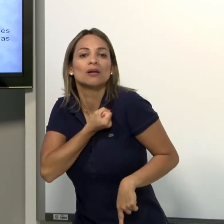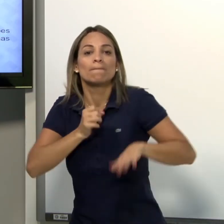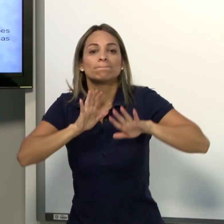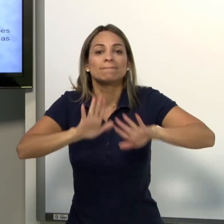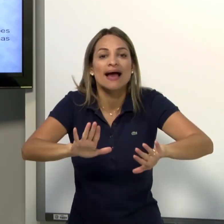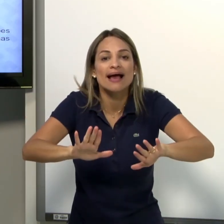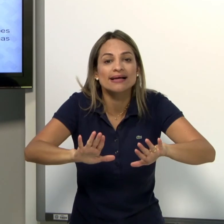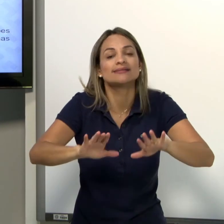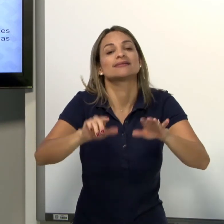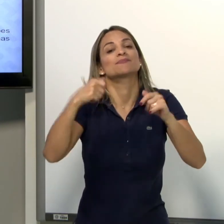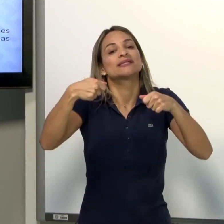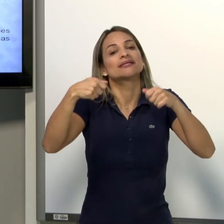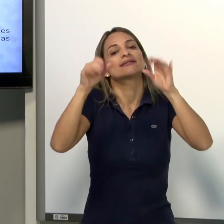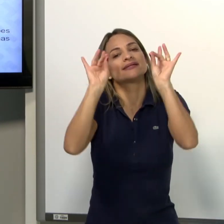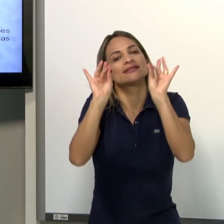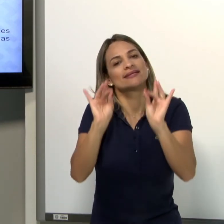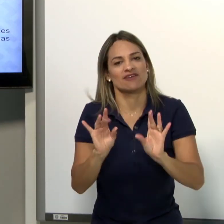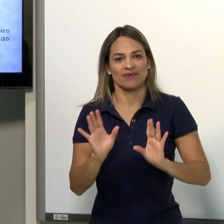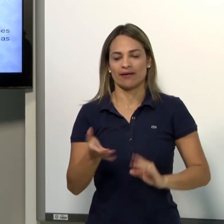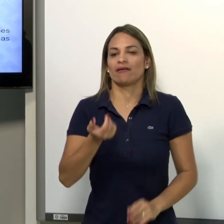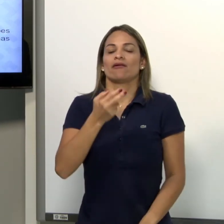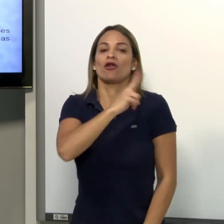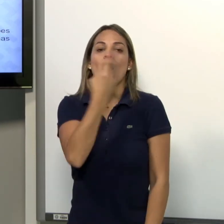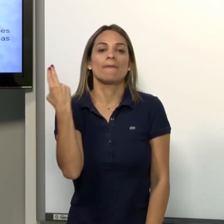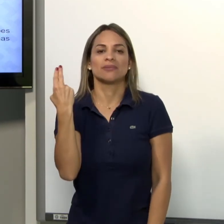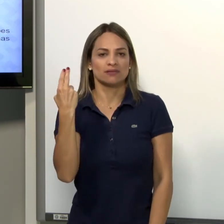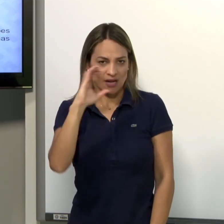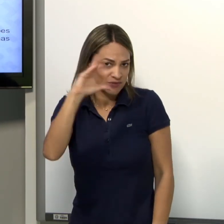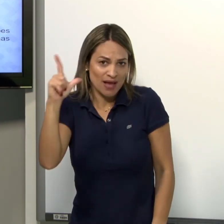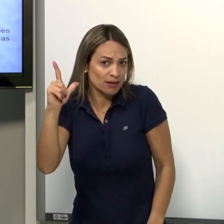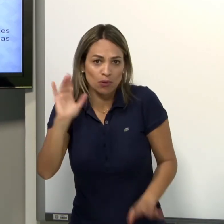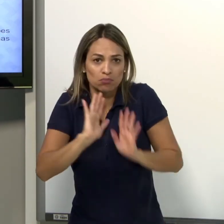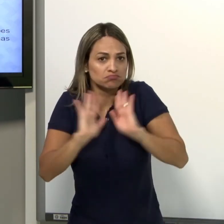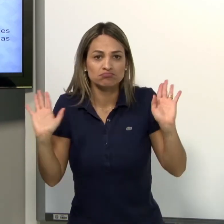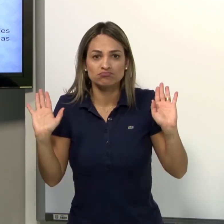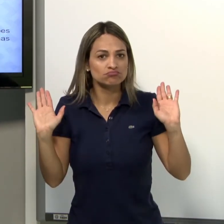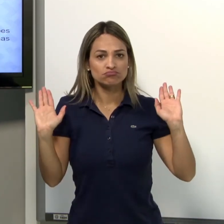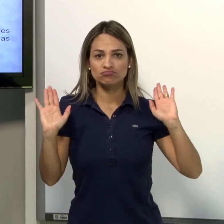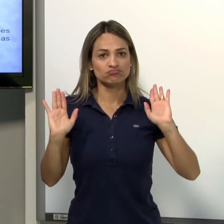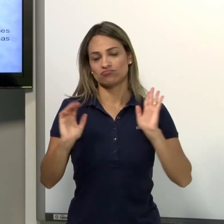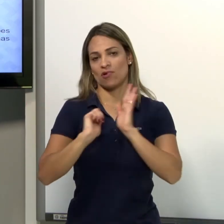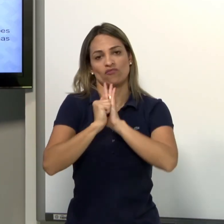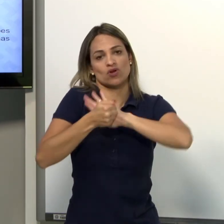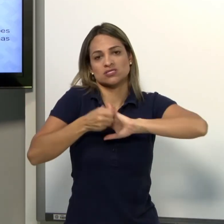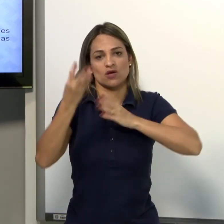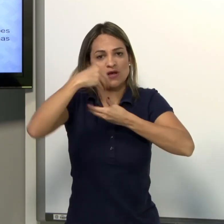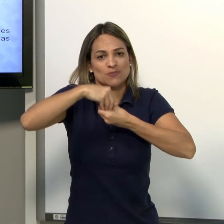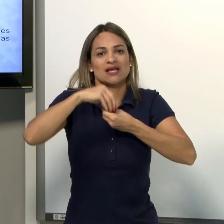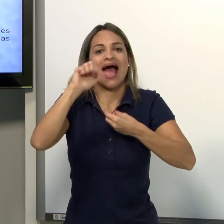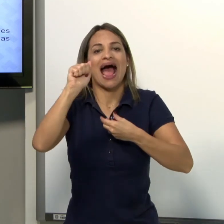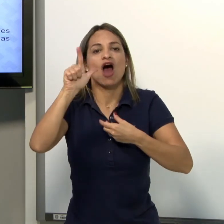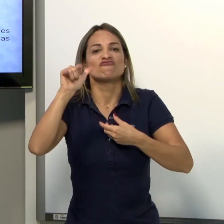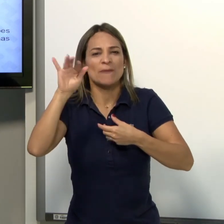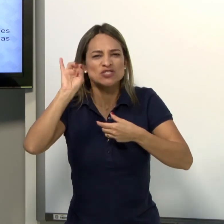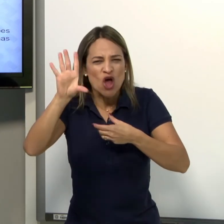alfabeto manual. Também dos números. Mas são parte de uma descrição. O nome se usa alfabeto manual.